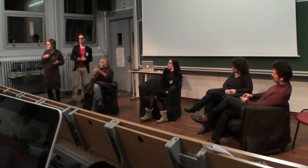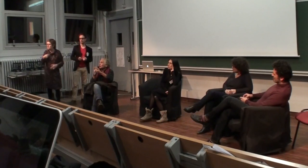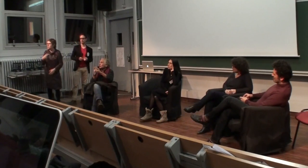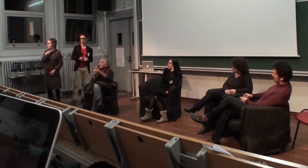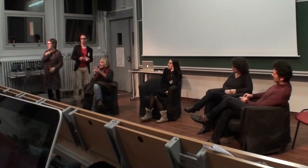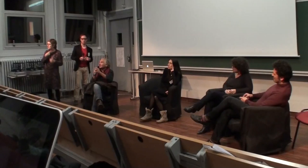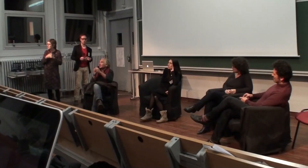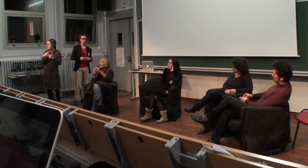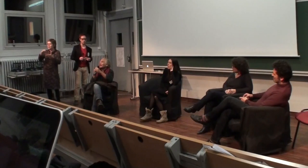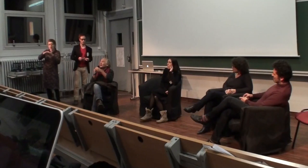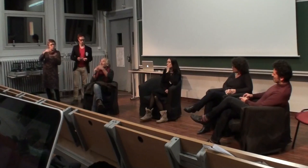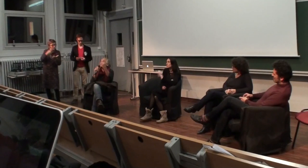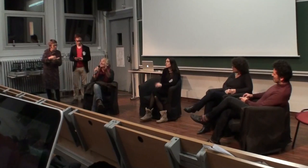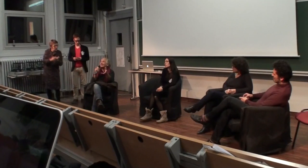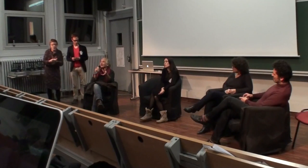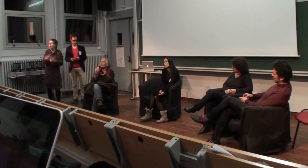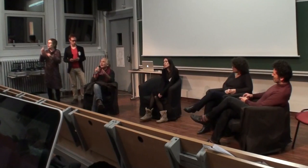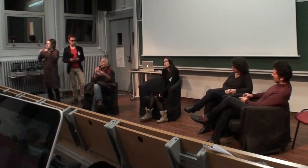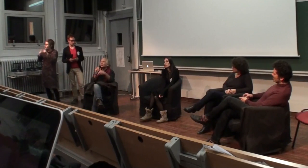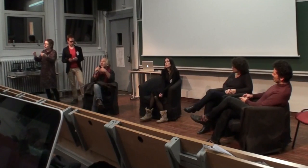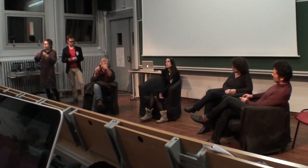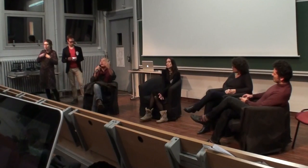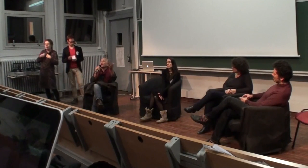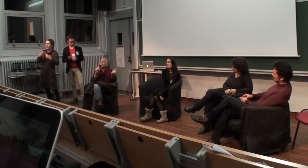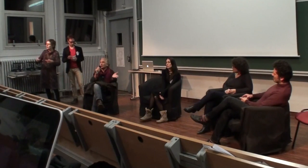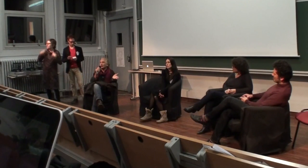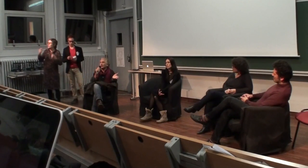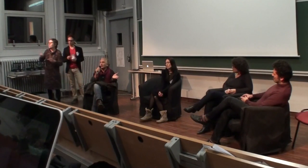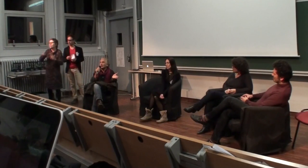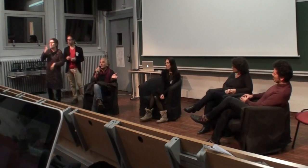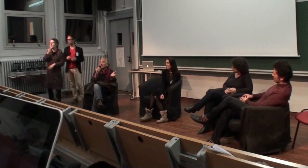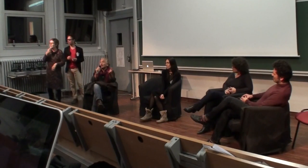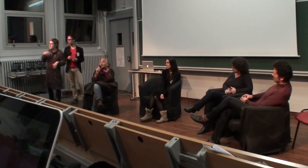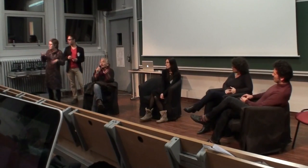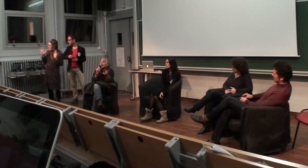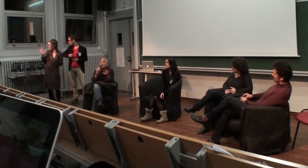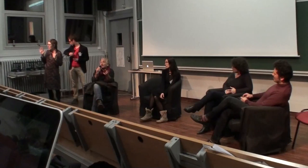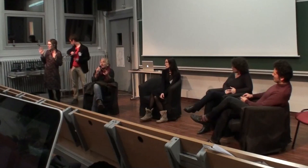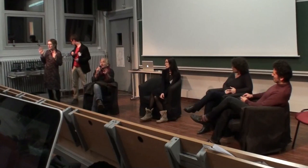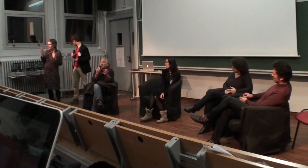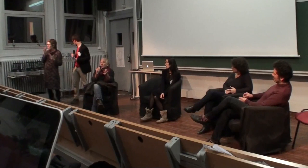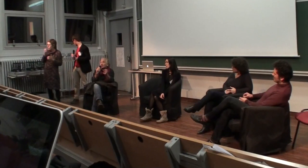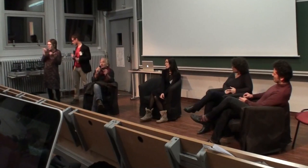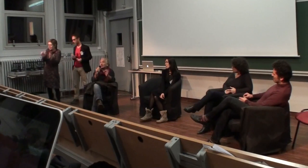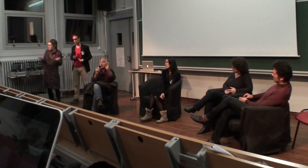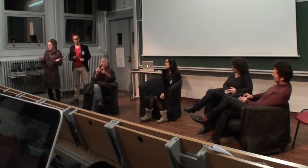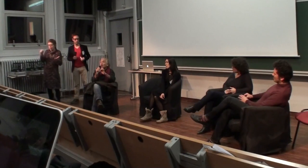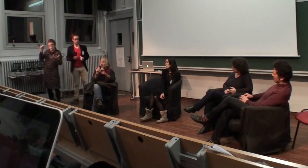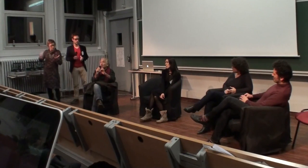trucs comme ça qui nous facilitent la vie, qui nous augmentent la vie, et qui, à vrai dire, deviennent des normes